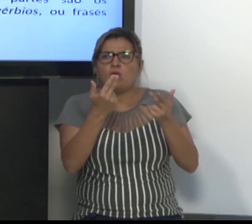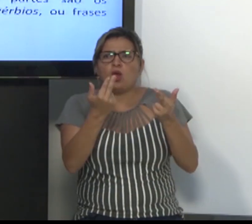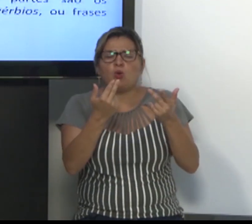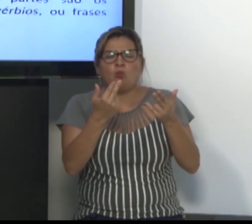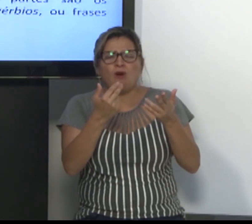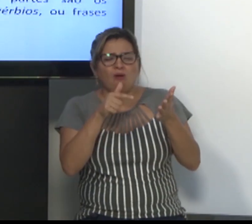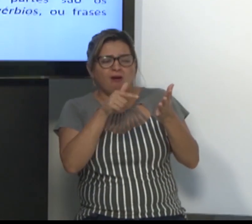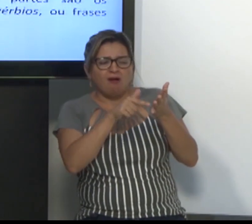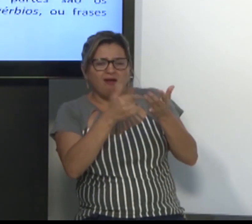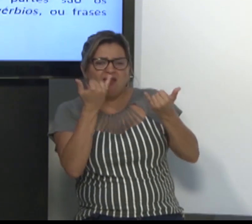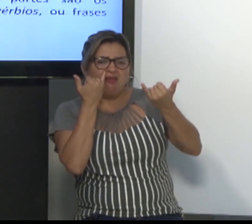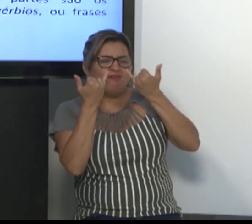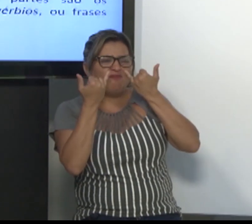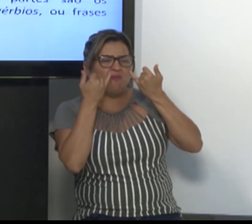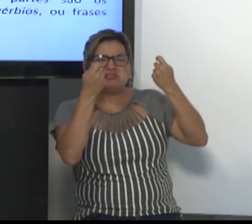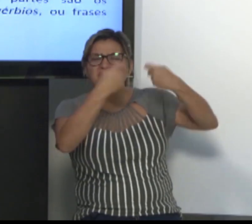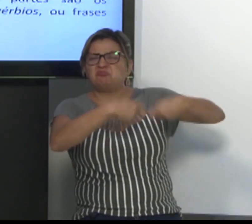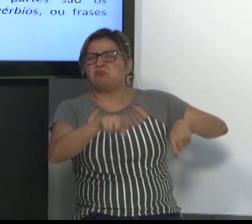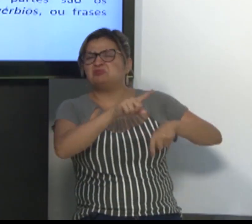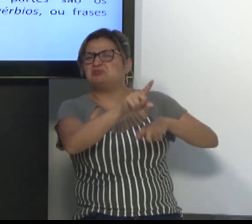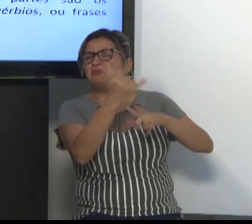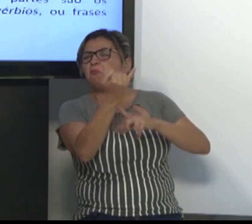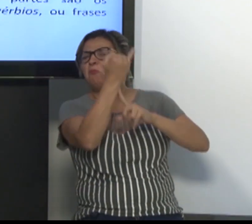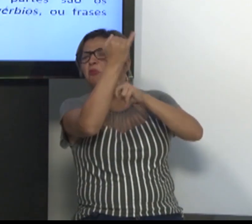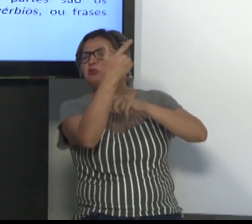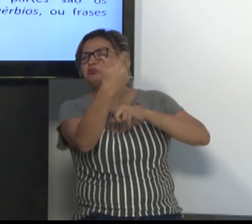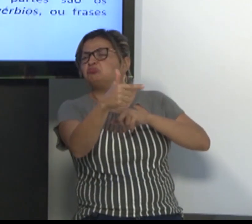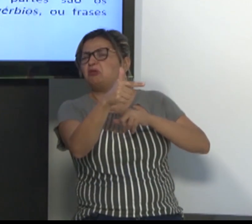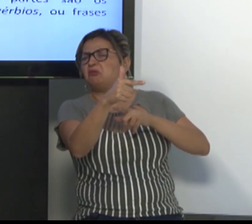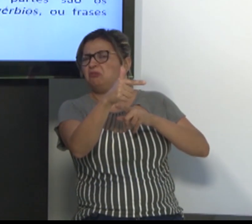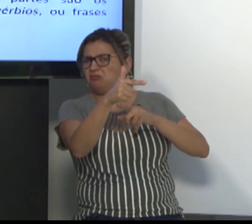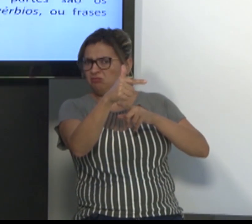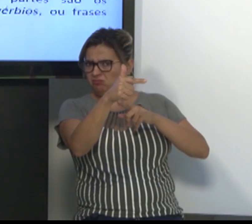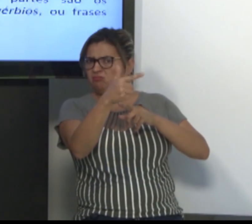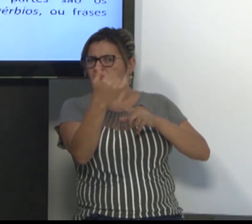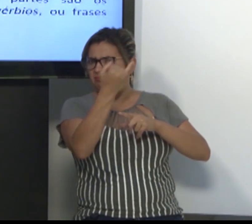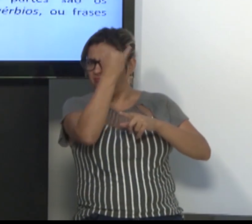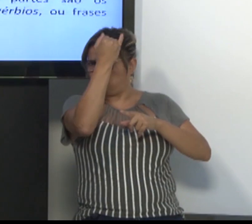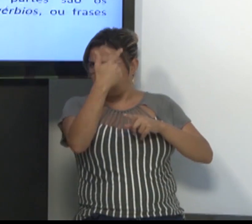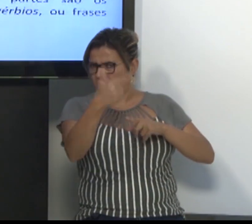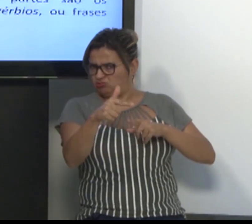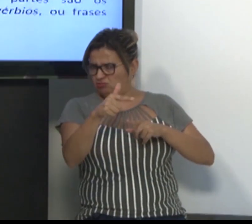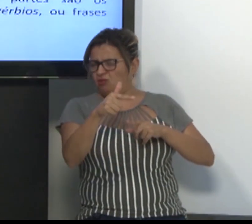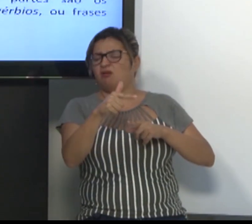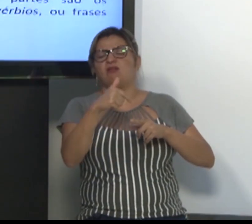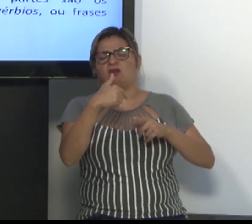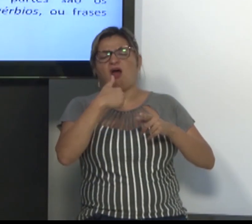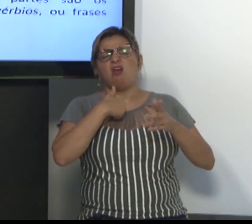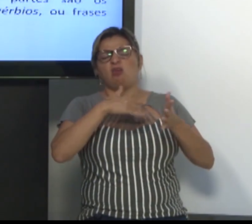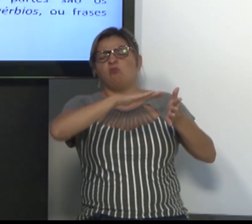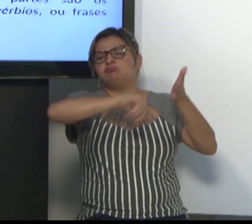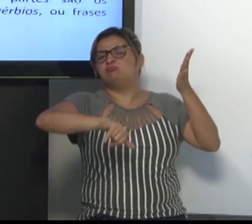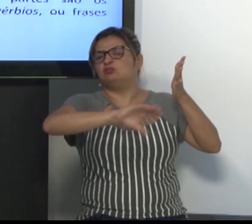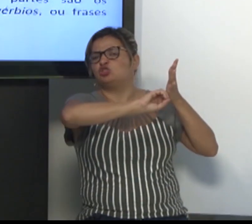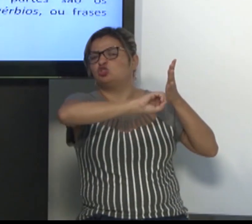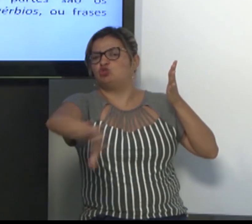Ah, essa informação, ela não é importante para mim. Então, eu vou retirá-la. Ela não tem importância.